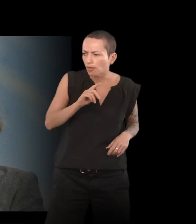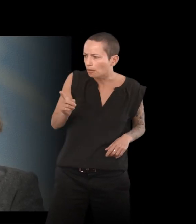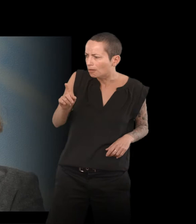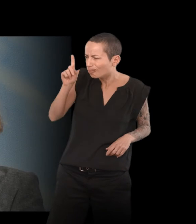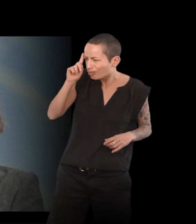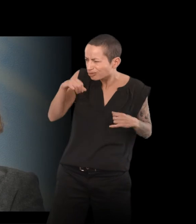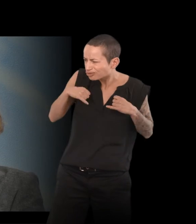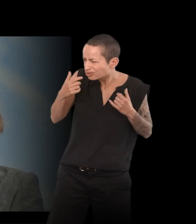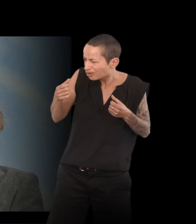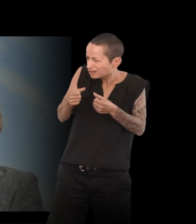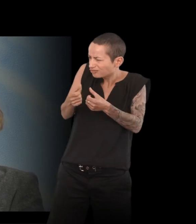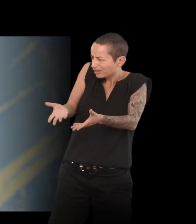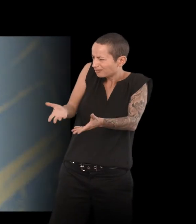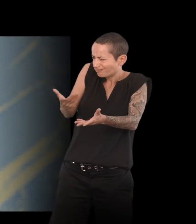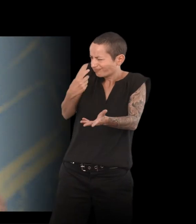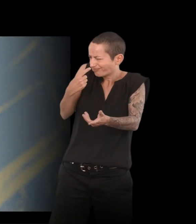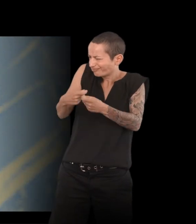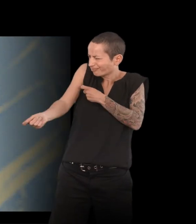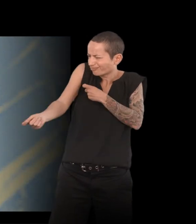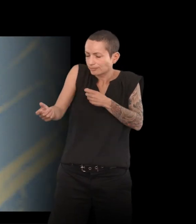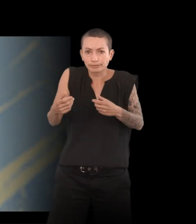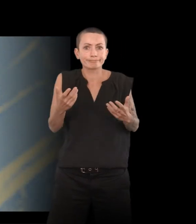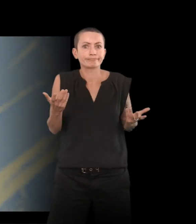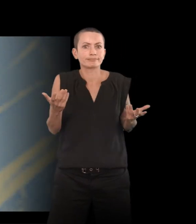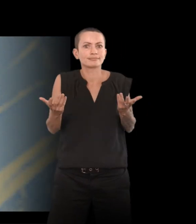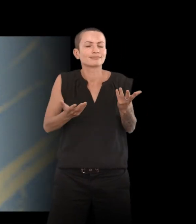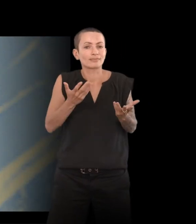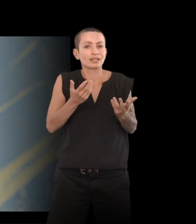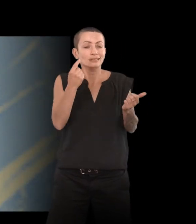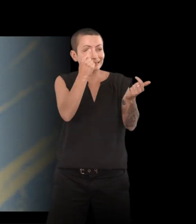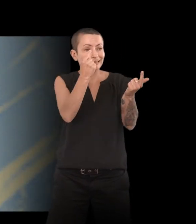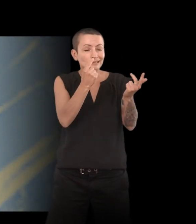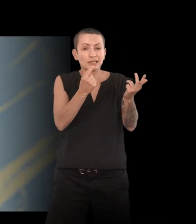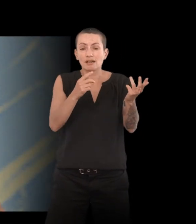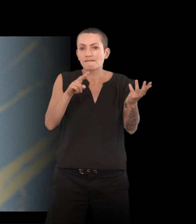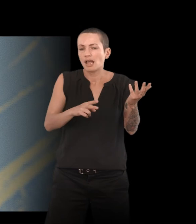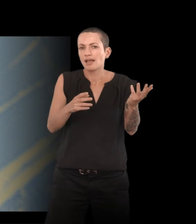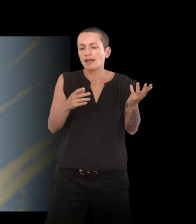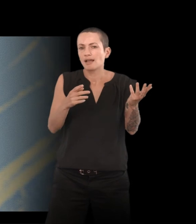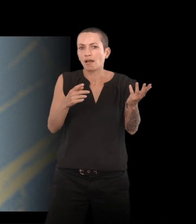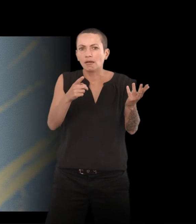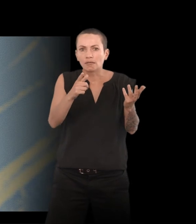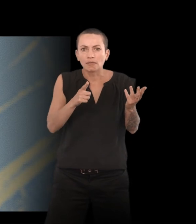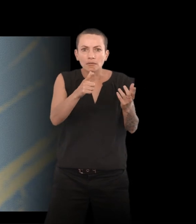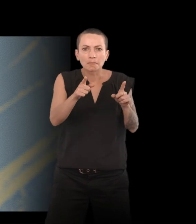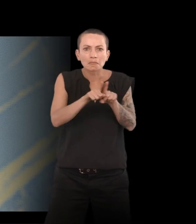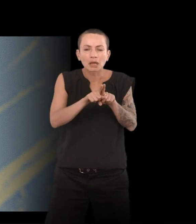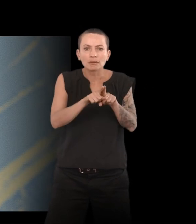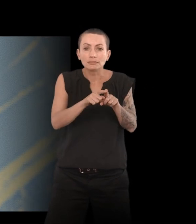pourquoi ces jeunes ? Qu'est-ce que vous faites là ? Vous n pas au bon endroit, etc. Donc tous ces éléments, il y avait énormément d'échos. C'était très émouvant